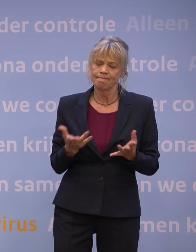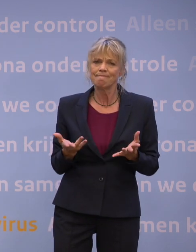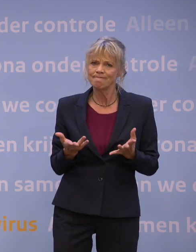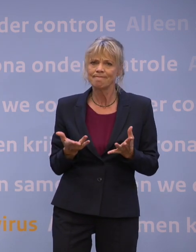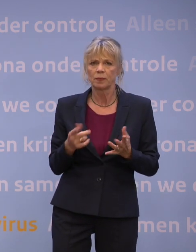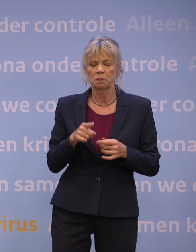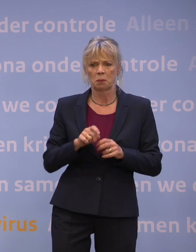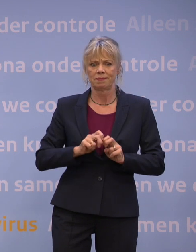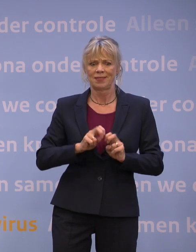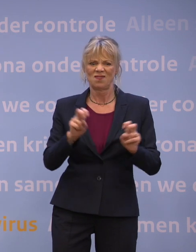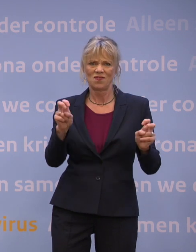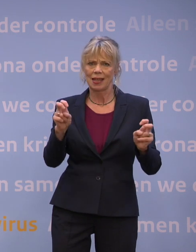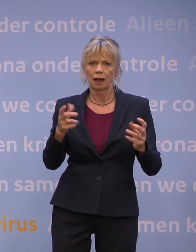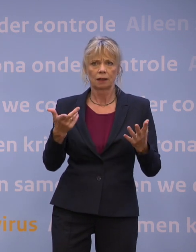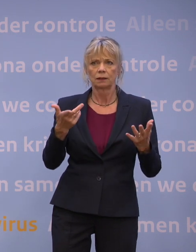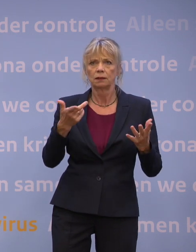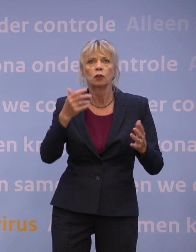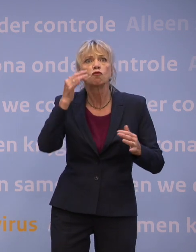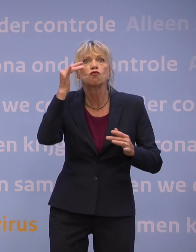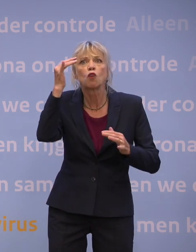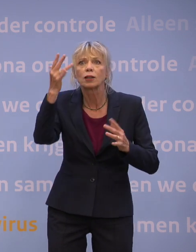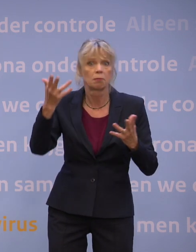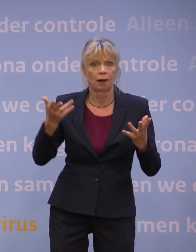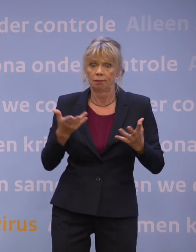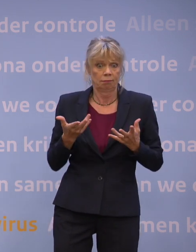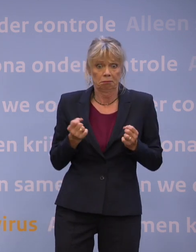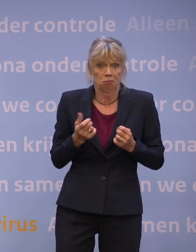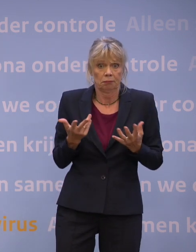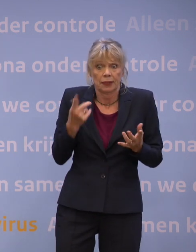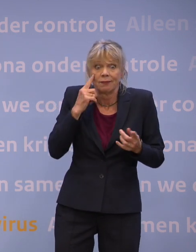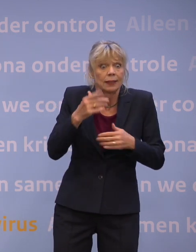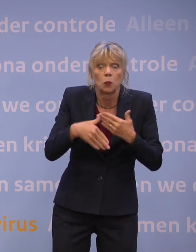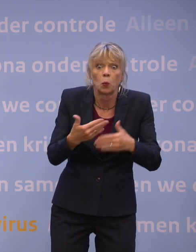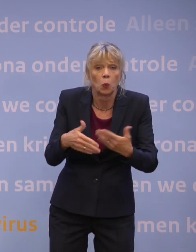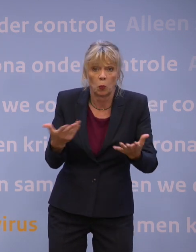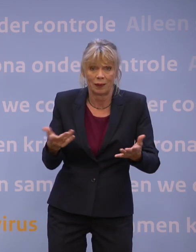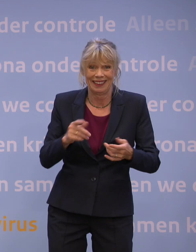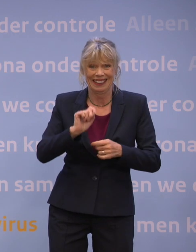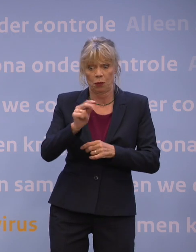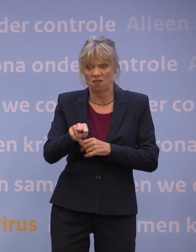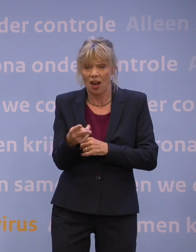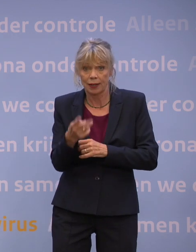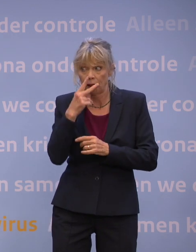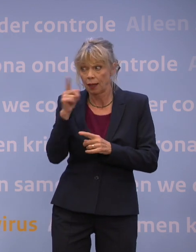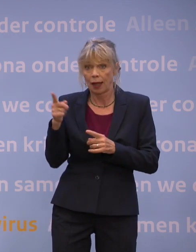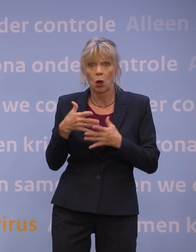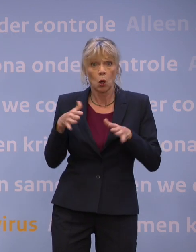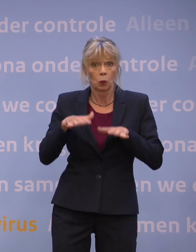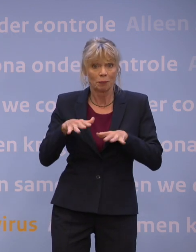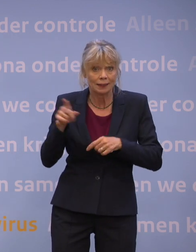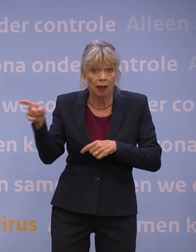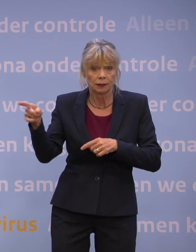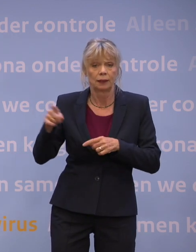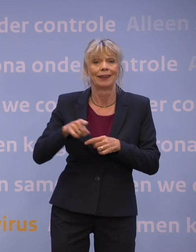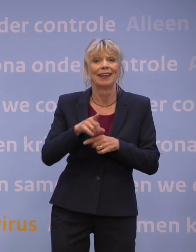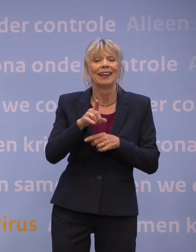onvoorspelbaar en nieuwe varianten blijven zich aandienen. Kijk naar Groot-Brittannië, waar de Indiaanse of Delta